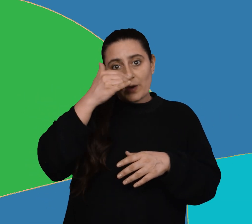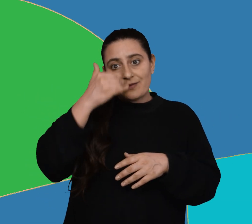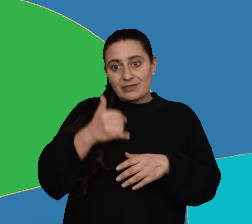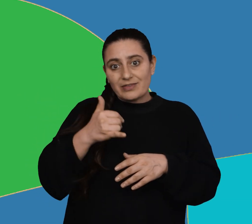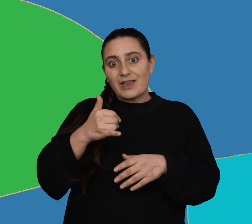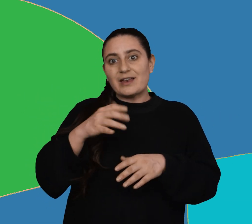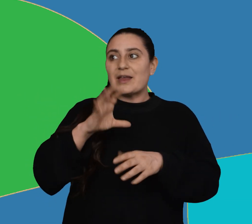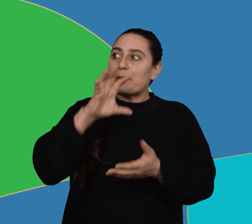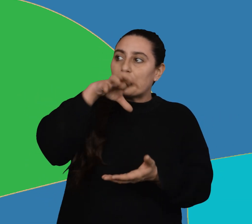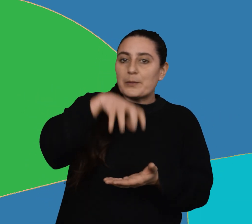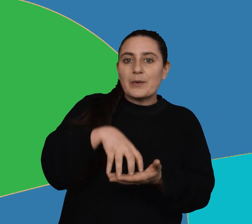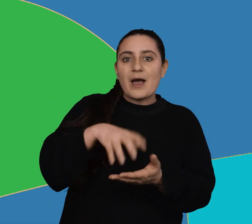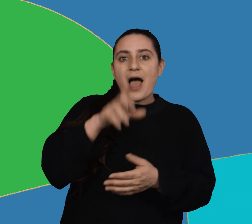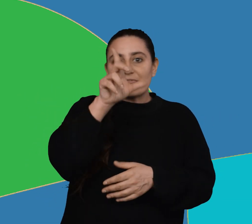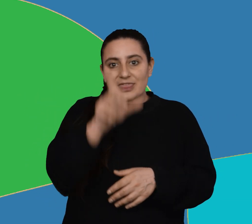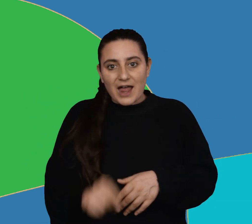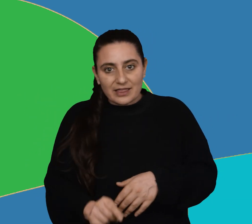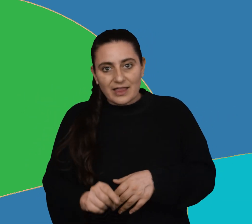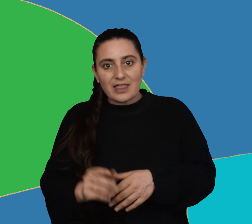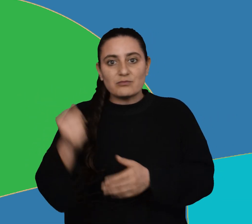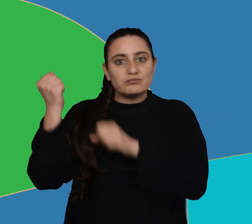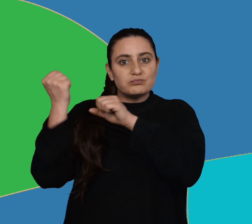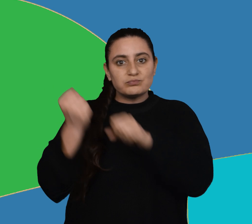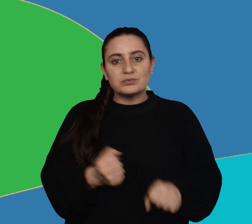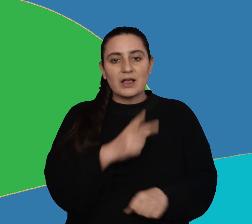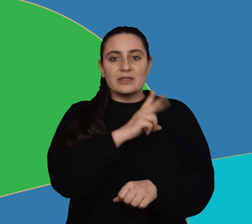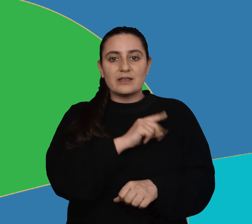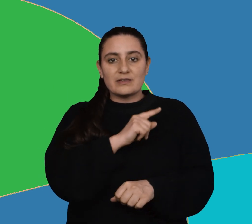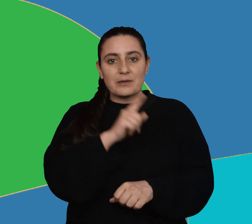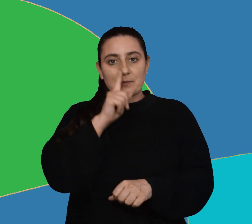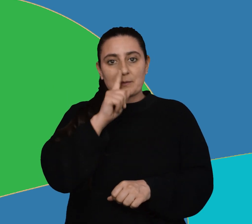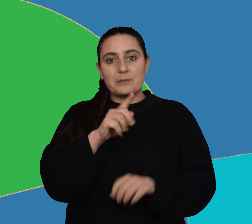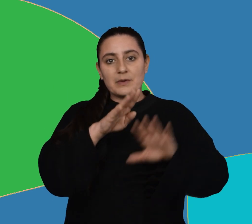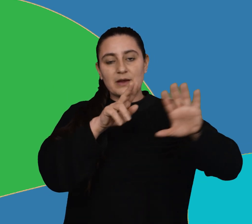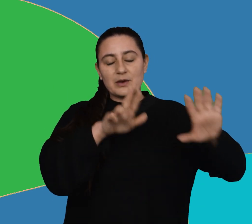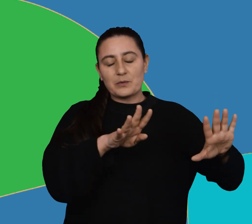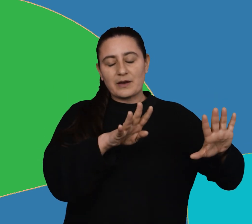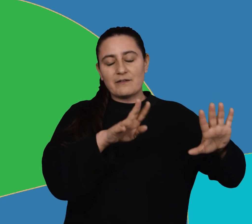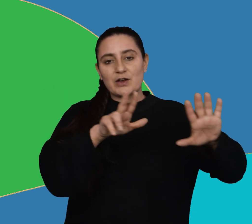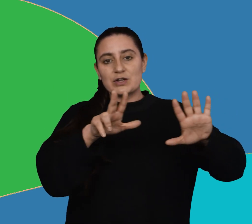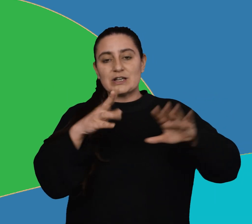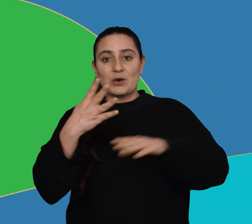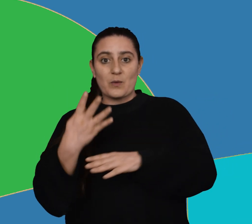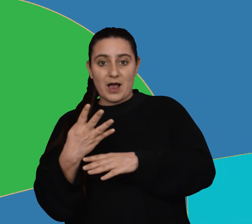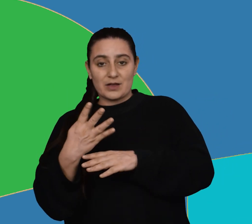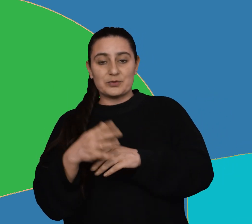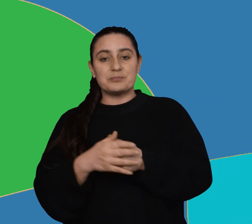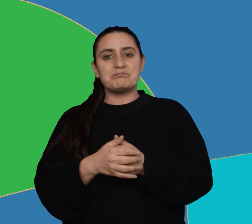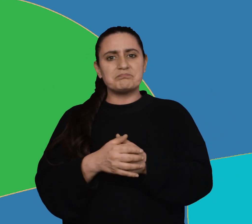en la Antártida. Fue fundada en diciembre de 1984. ¿Qué